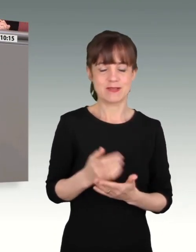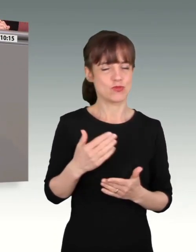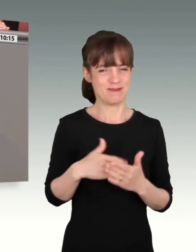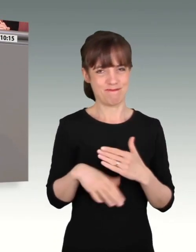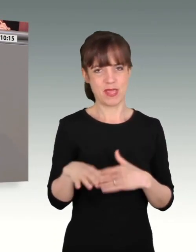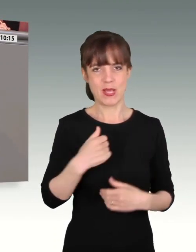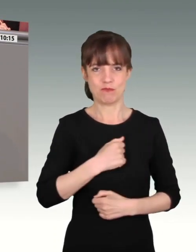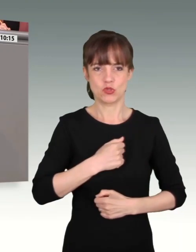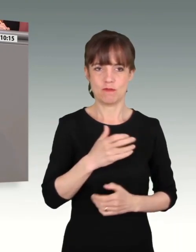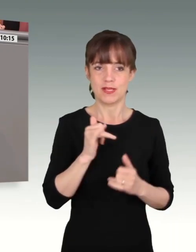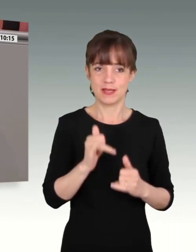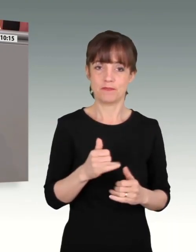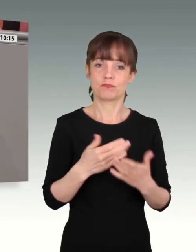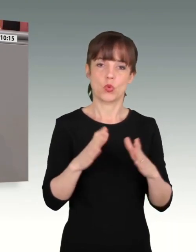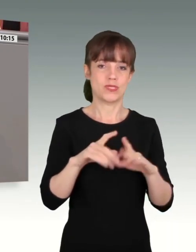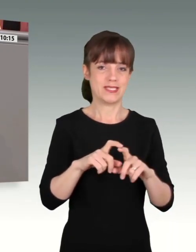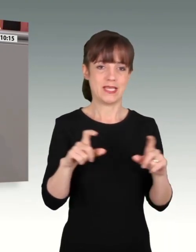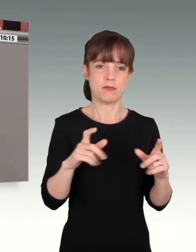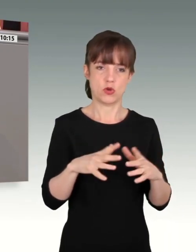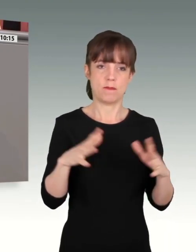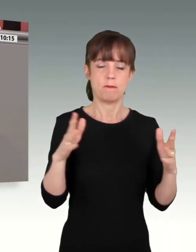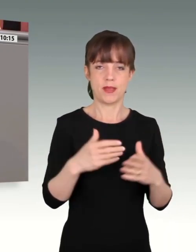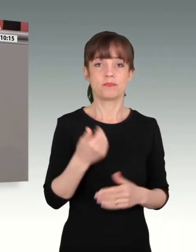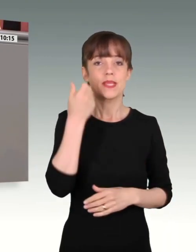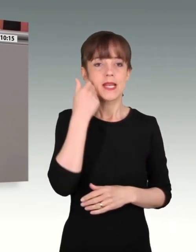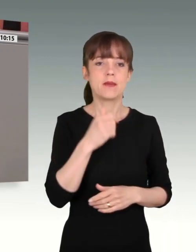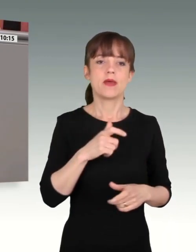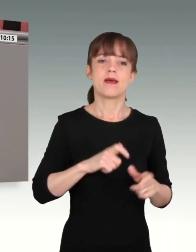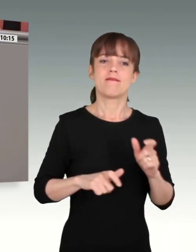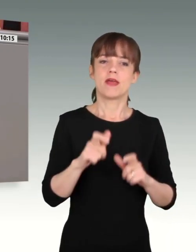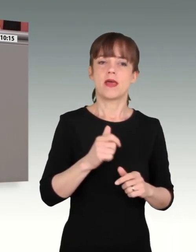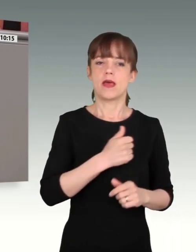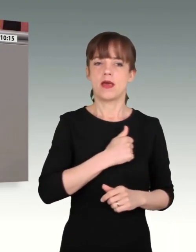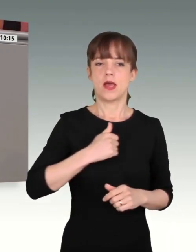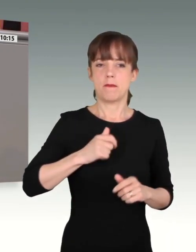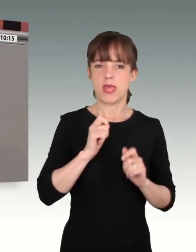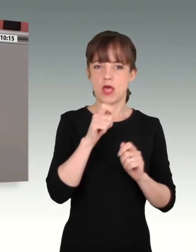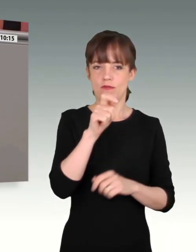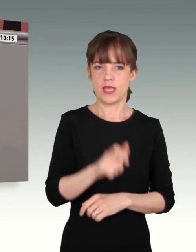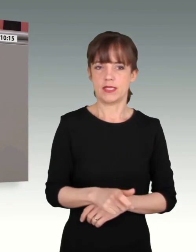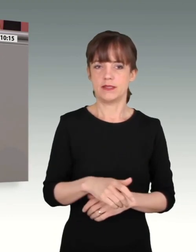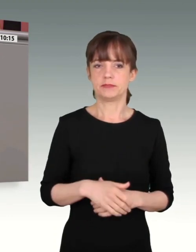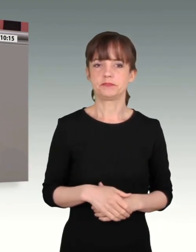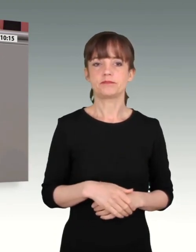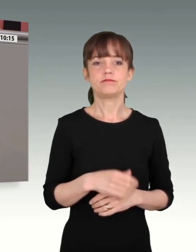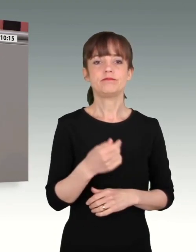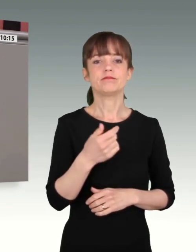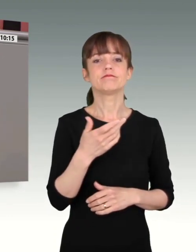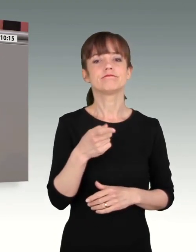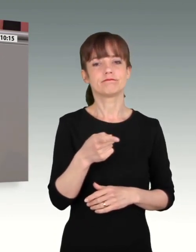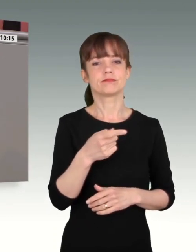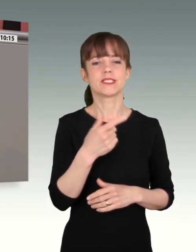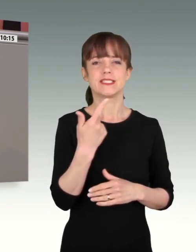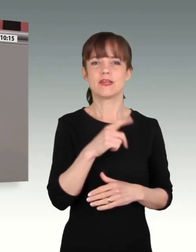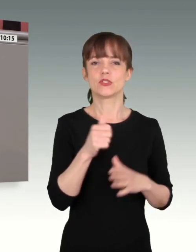2.606 persönliche Eingaben, 3.967 Vorgänge insgesamt haben Sie und Ihr Team im letzten Jahr ausgewertet.